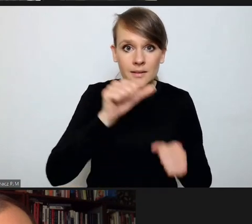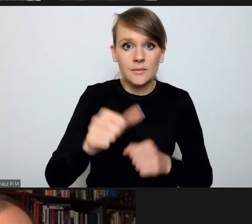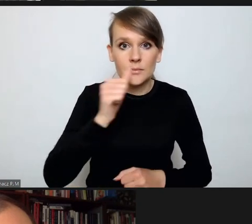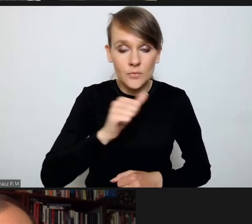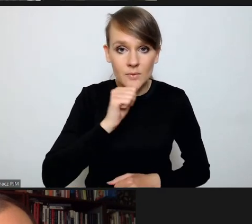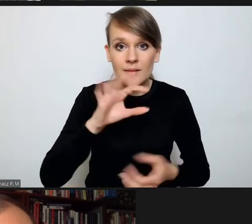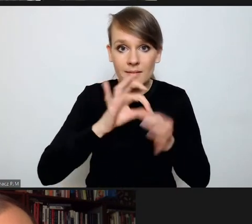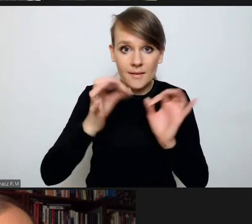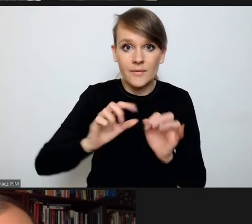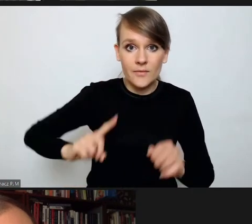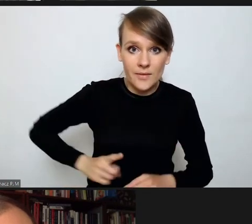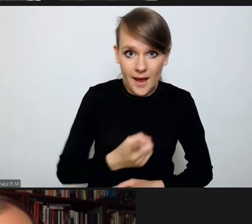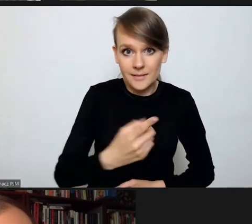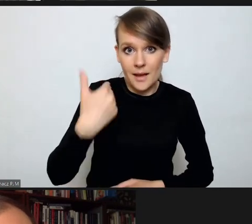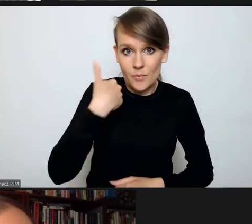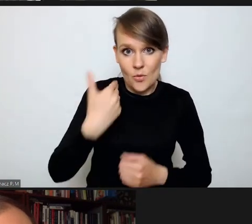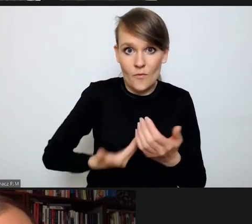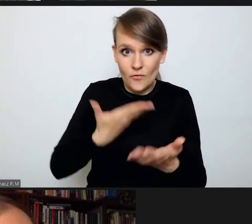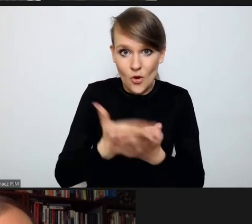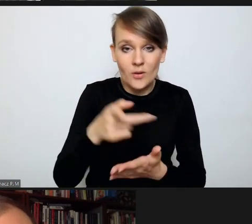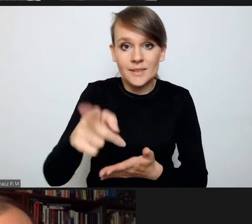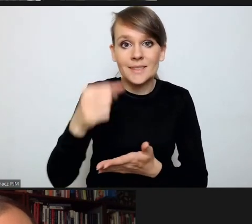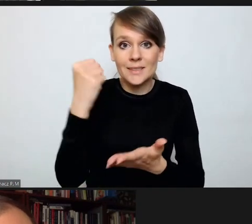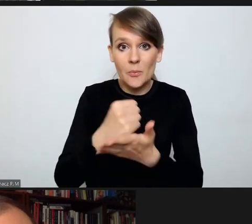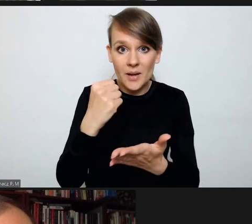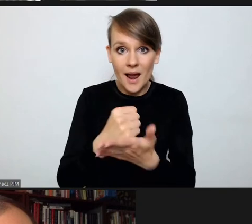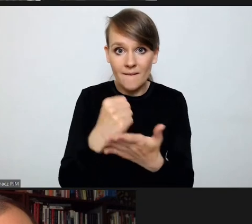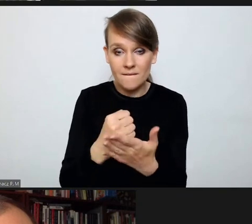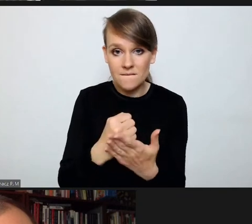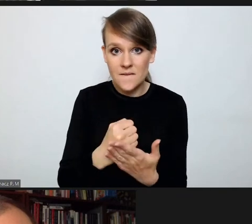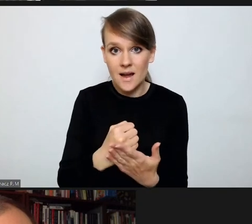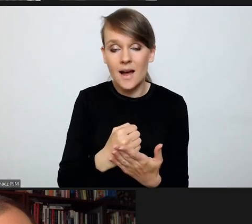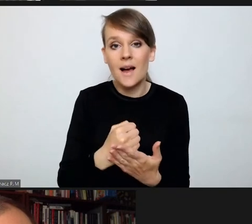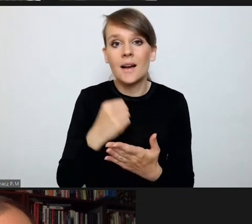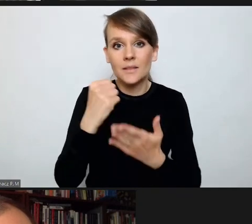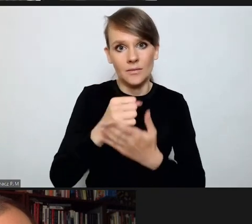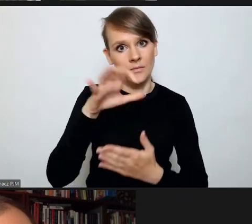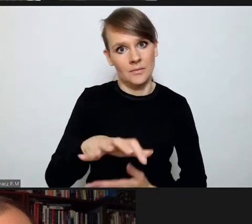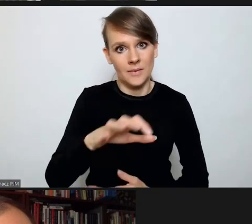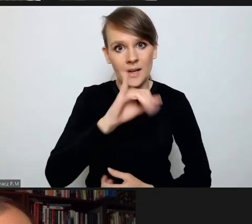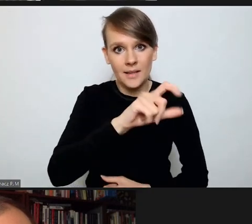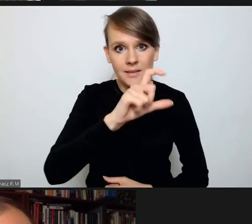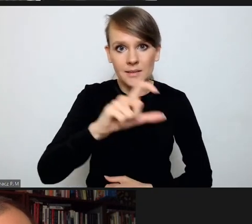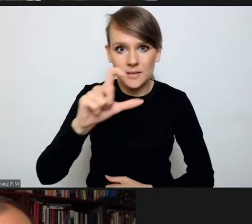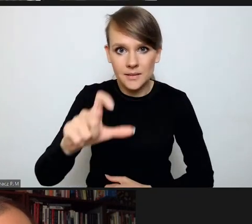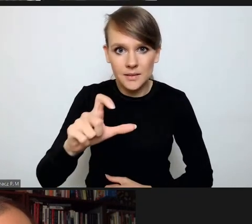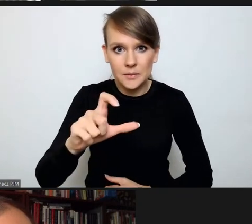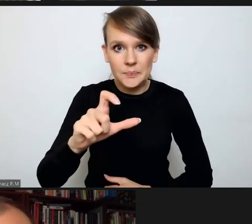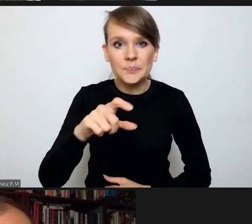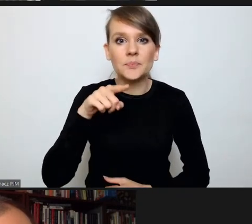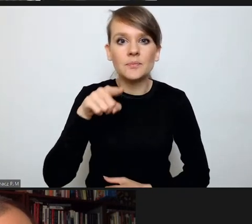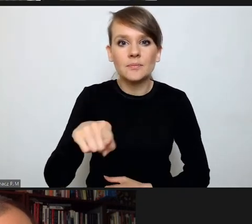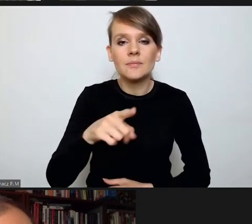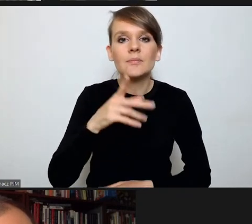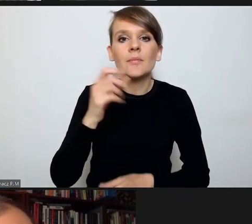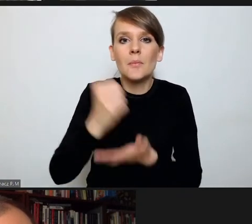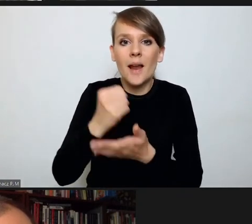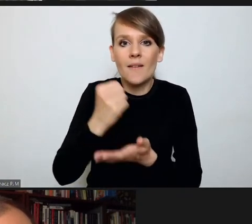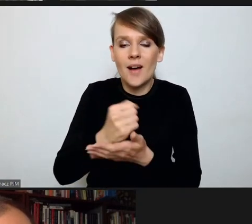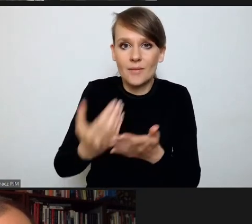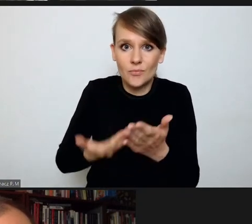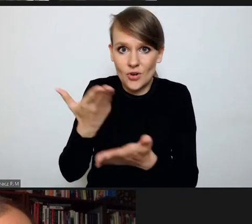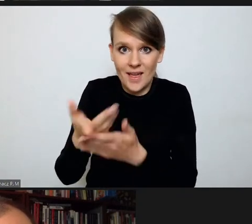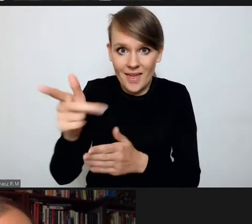Francja złożyła nawet taki wniosek, żeby w sprawach dotyczących ICC Referral, czyli jakby przedstawienia sprawie Trybanoowi